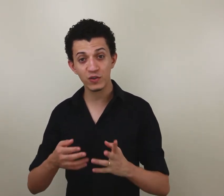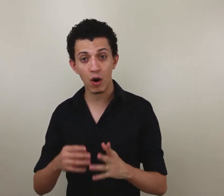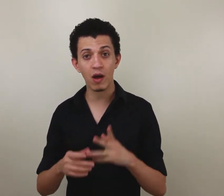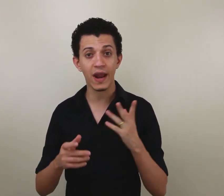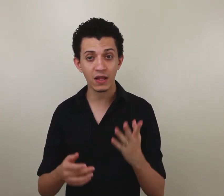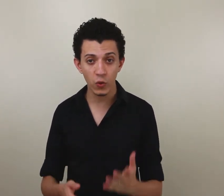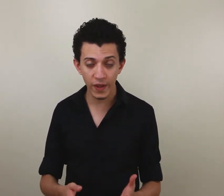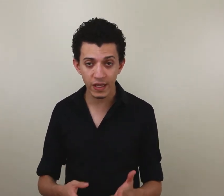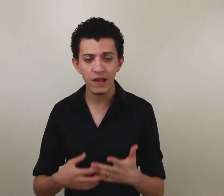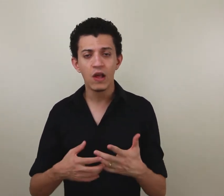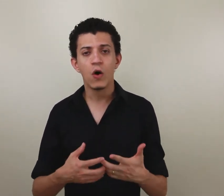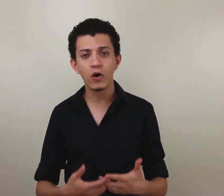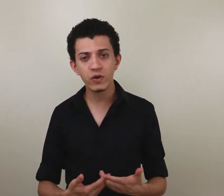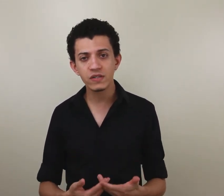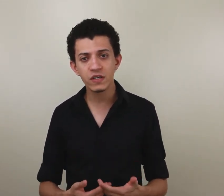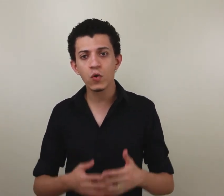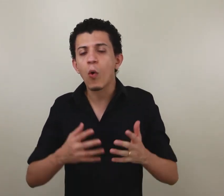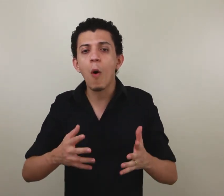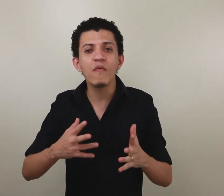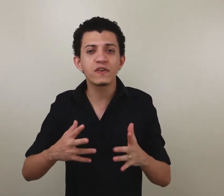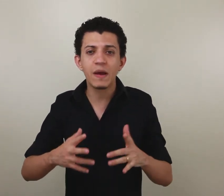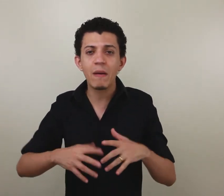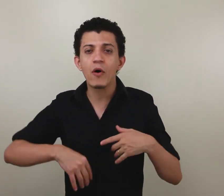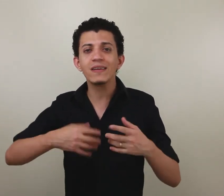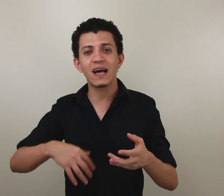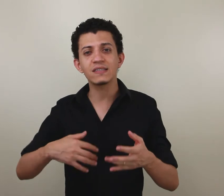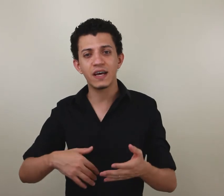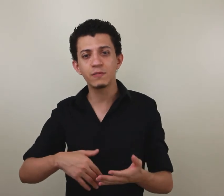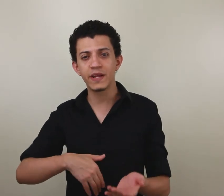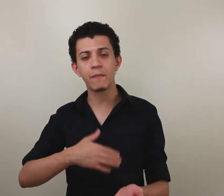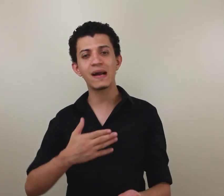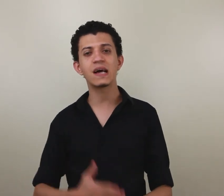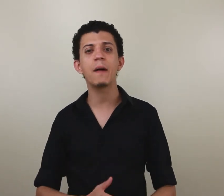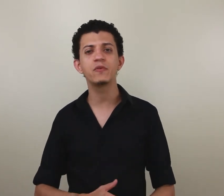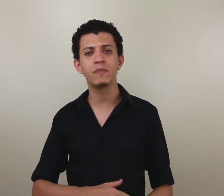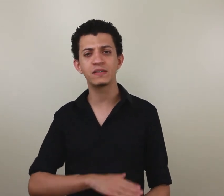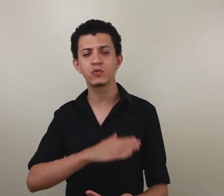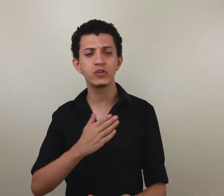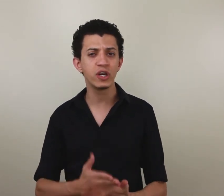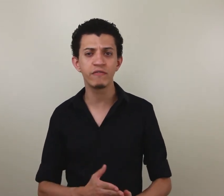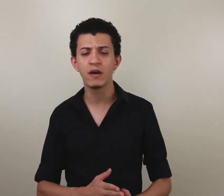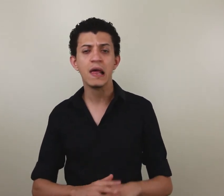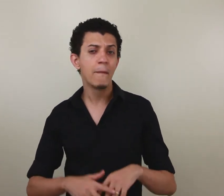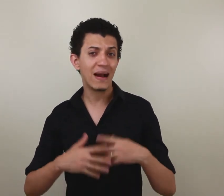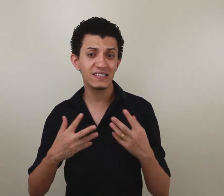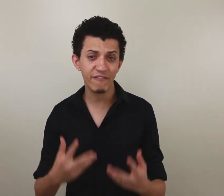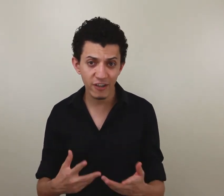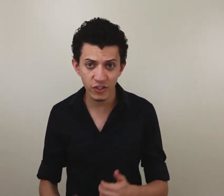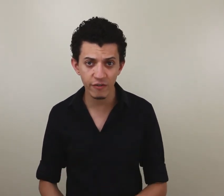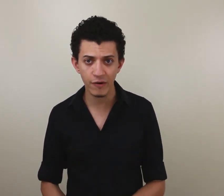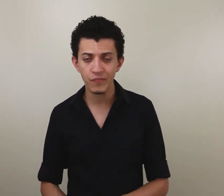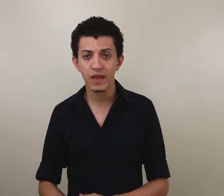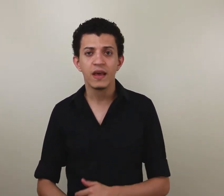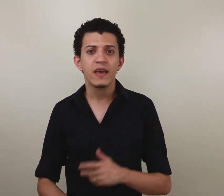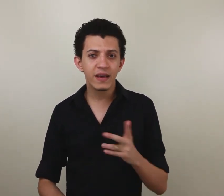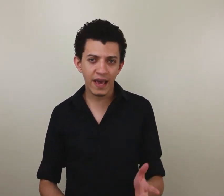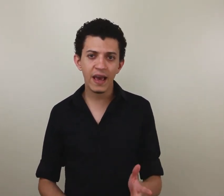videoaula gratuita, onde eu ensino como você memorizar os sinais de maneira mais rápida, mais intuitiva, mais efetiva. E quem